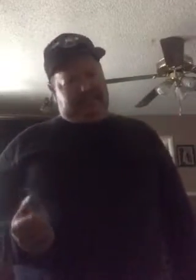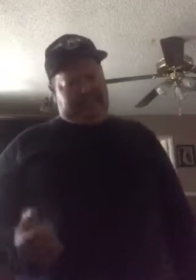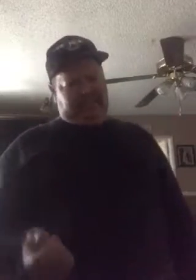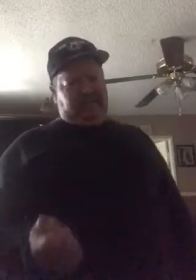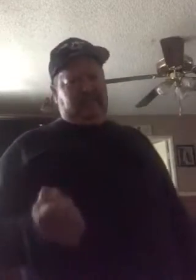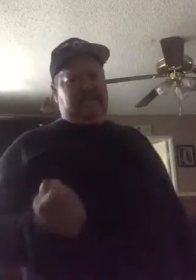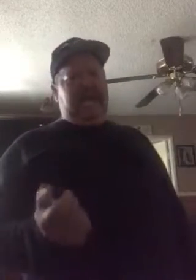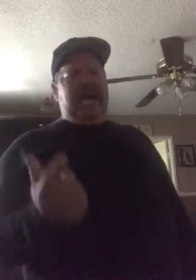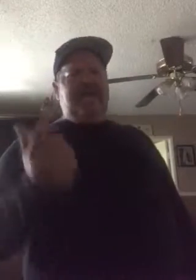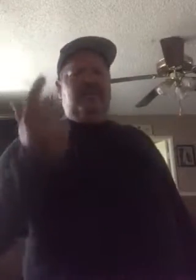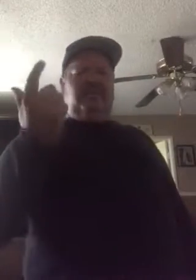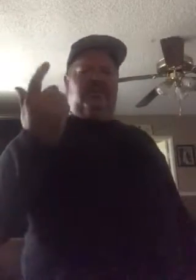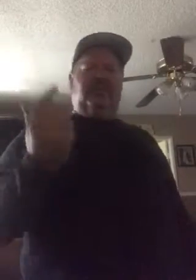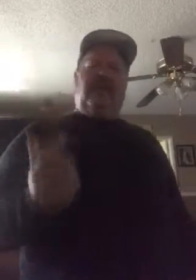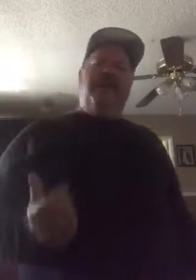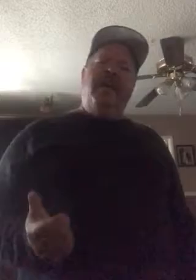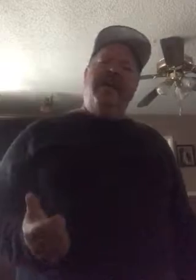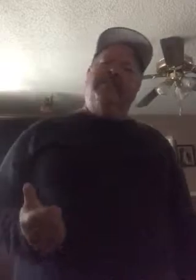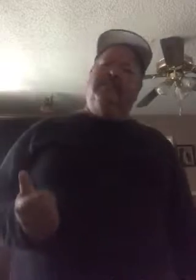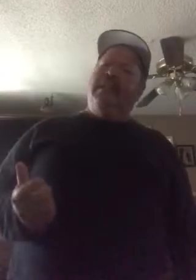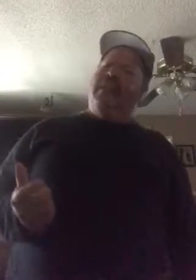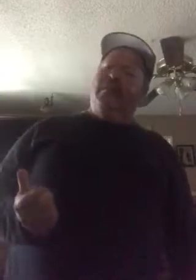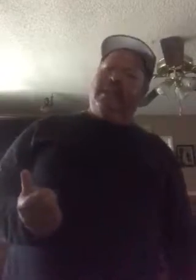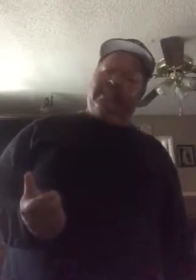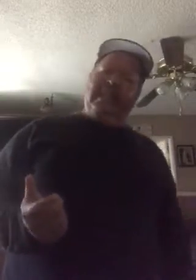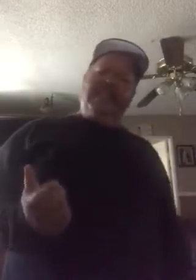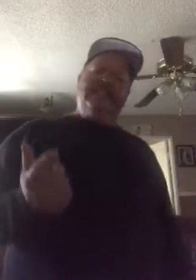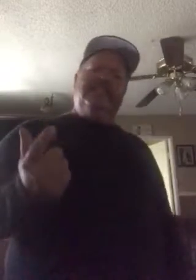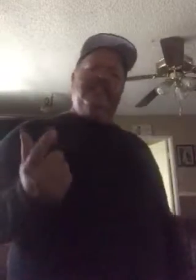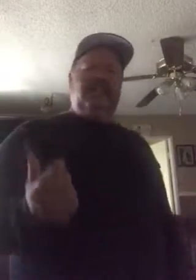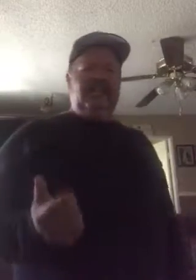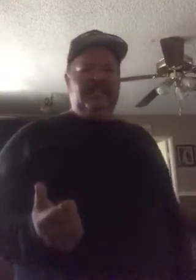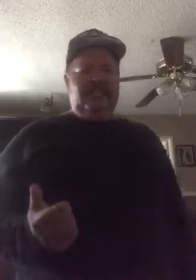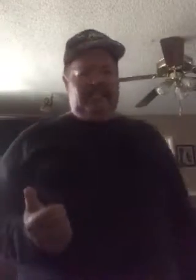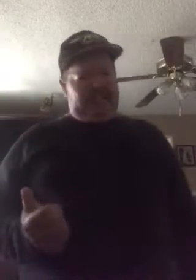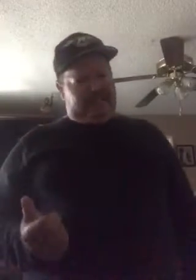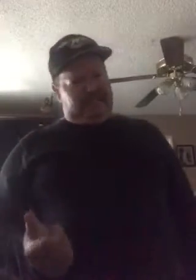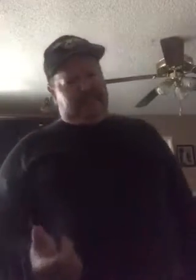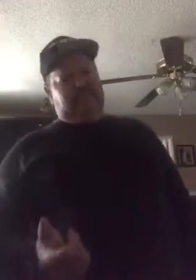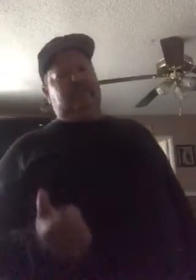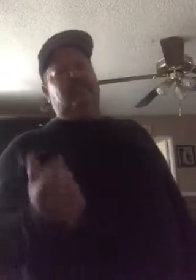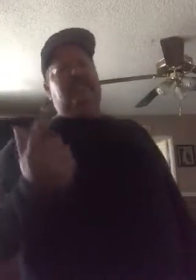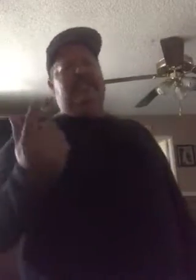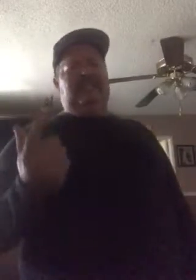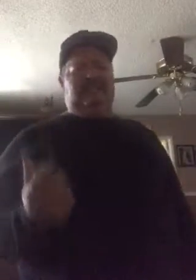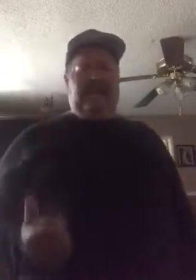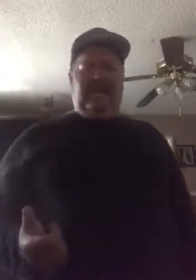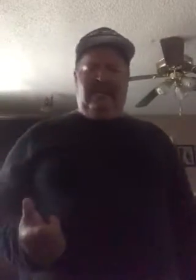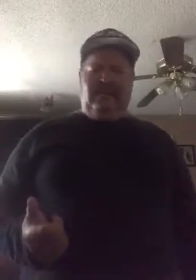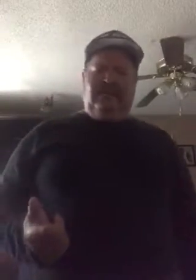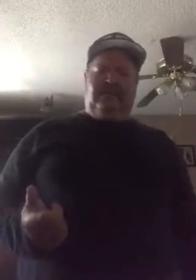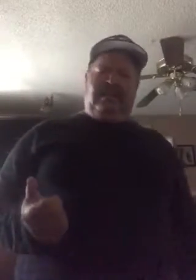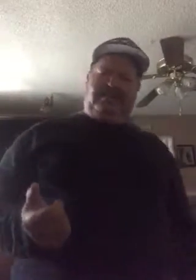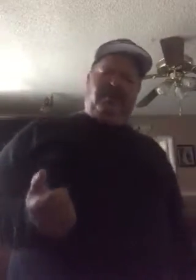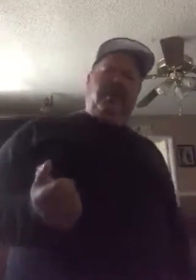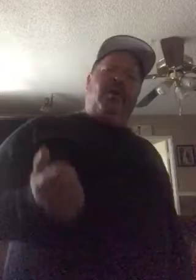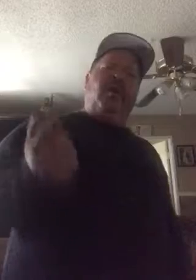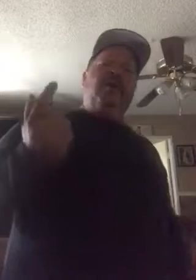en esos años otra vez la adolescencia al confesar me traicionó